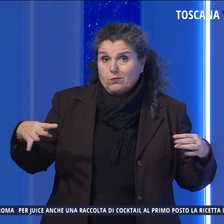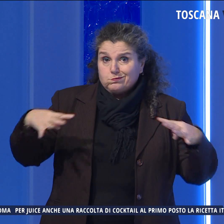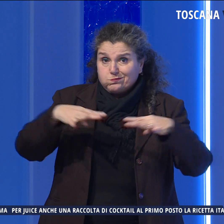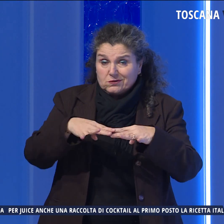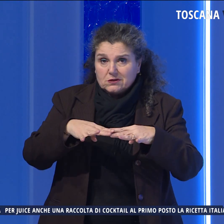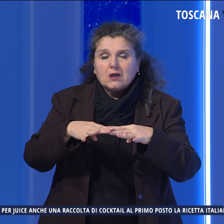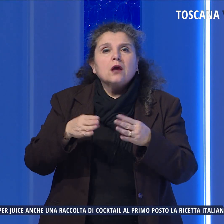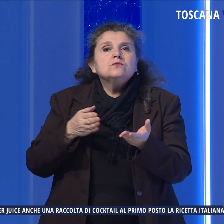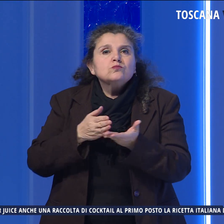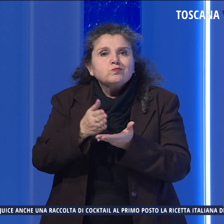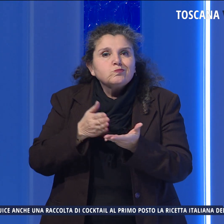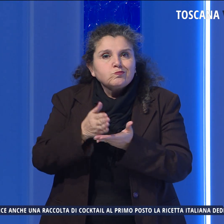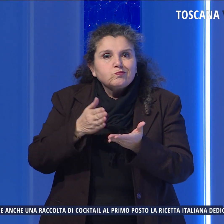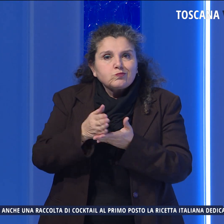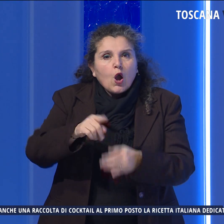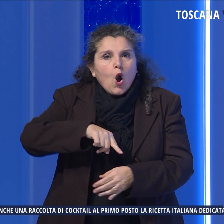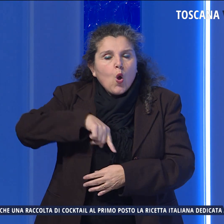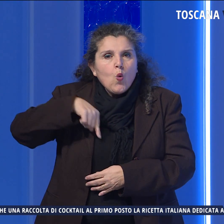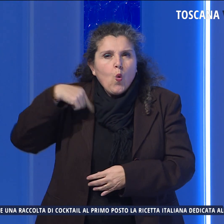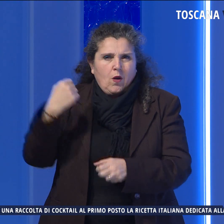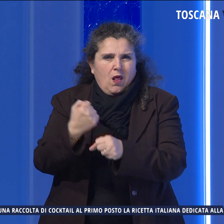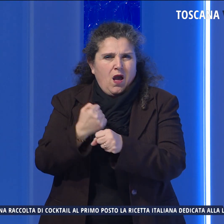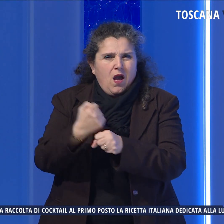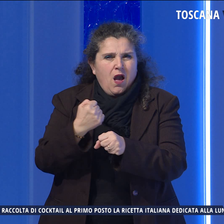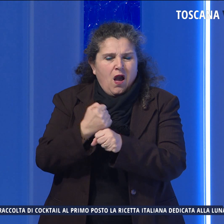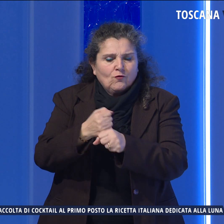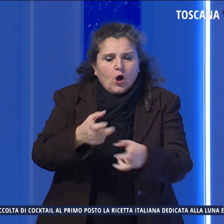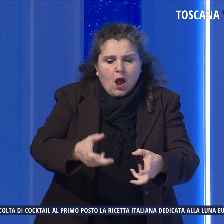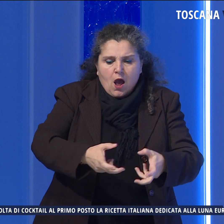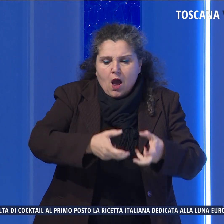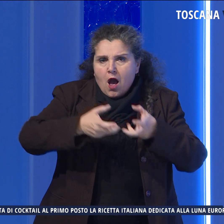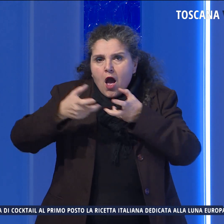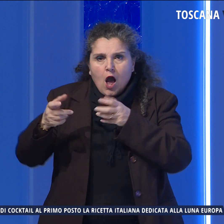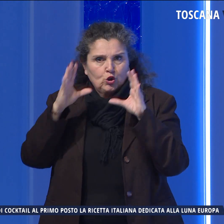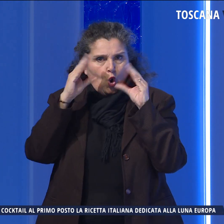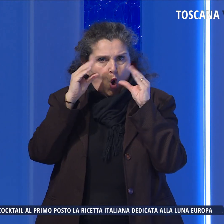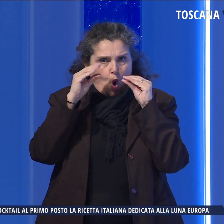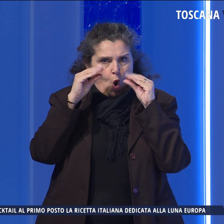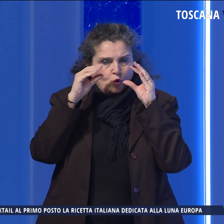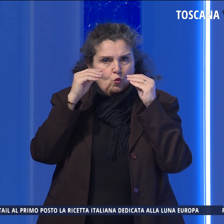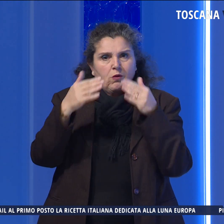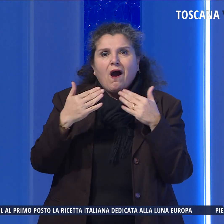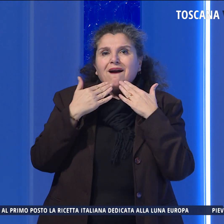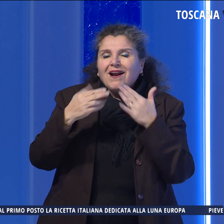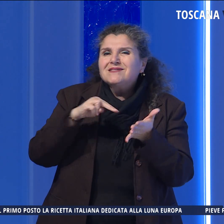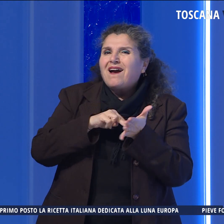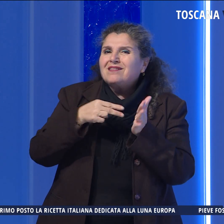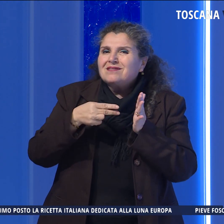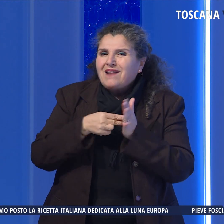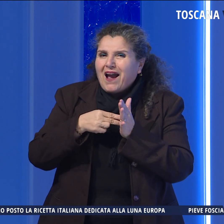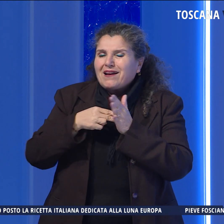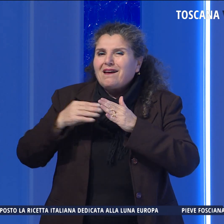provveduto ad una lunga operazione di recupero in notturna, mediante tecniche